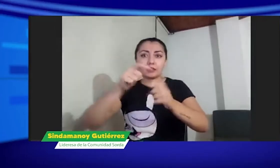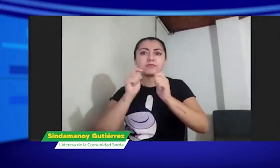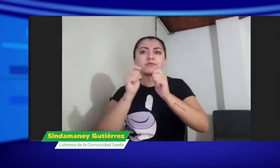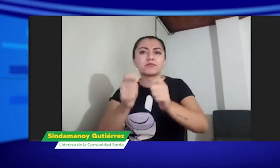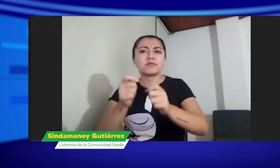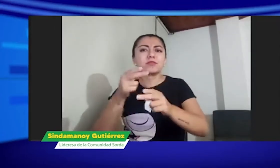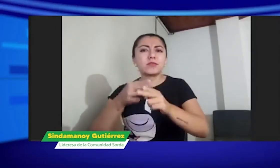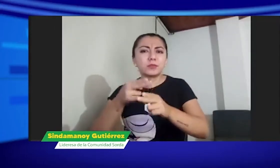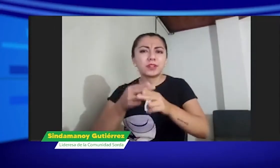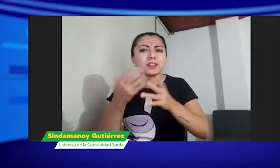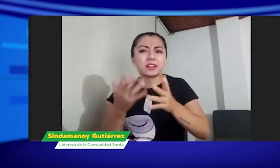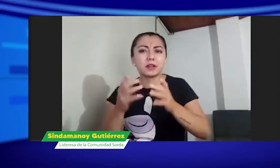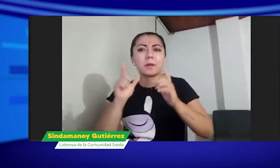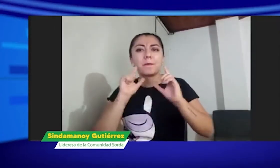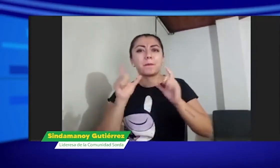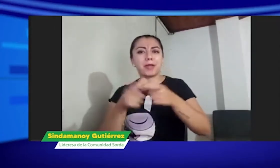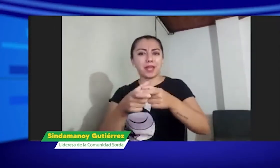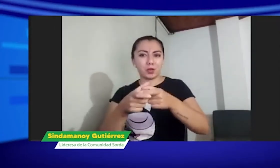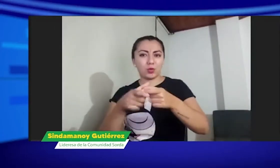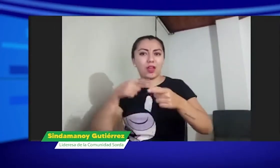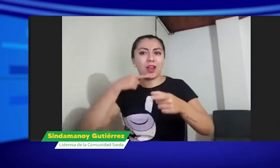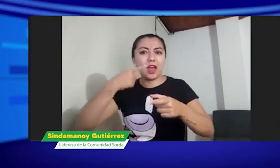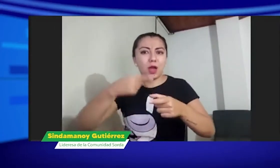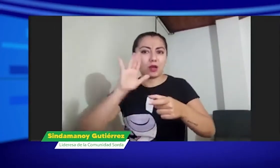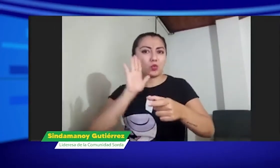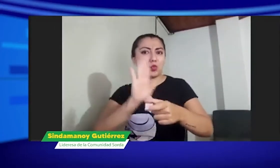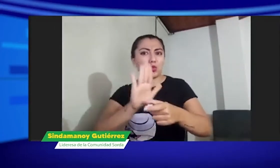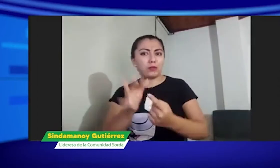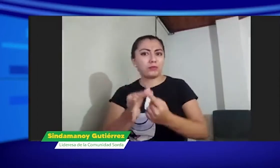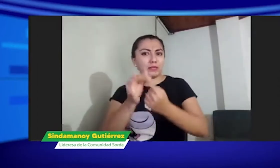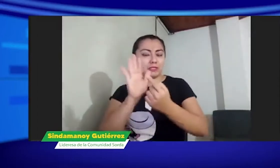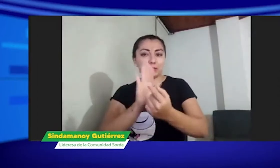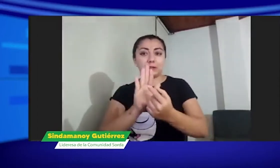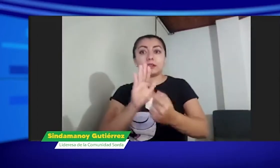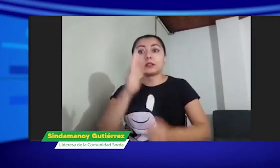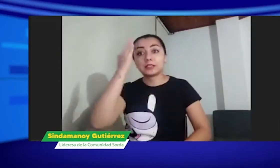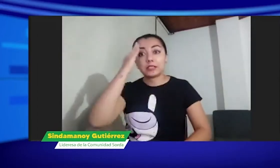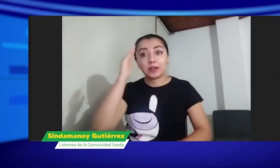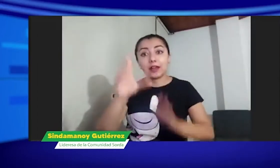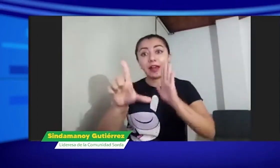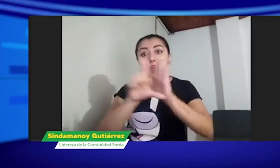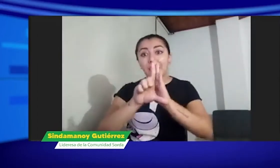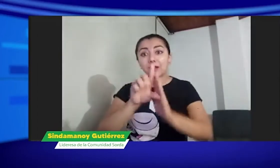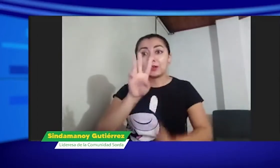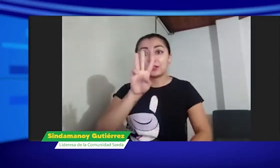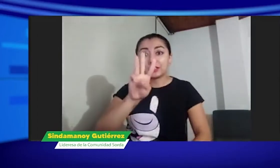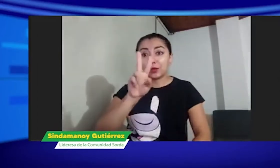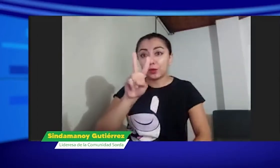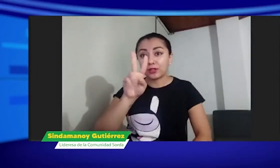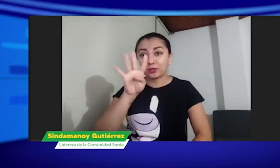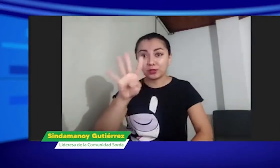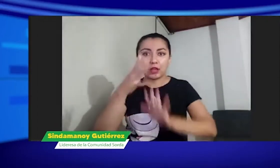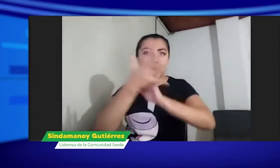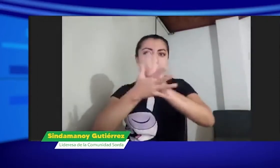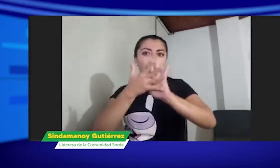Entonces, esa minoría usa esa lengua de señas. Sabemos que la ley